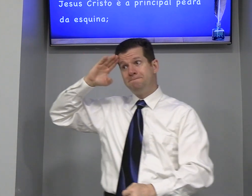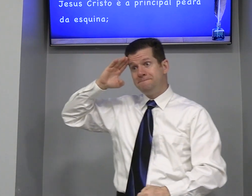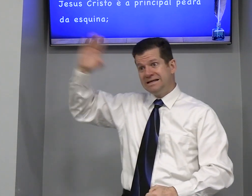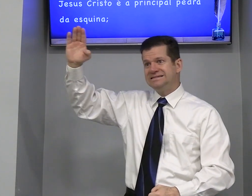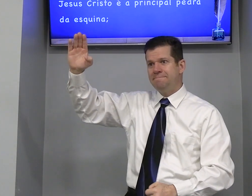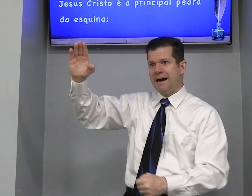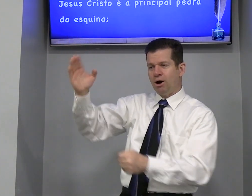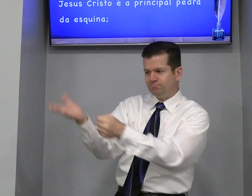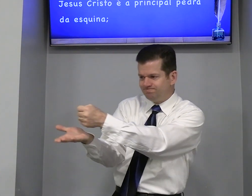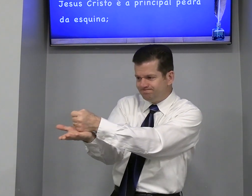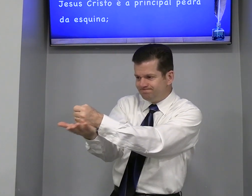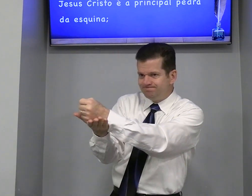Principal